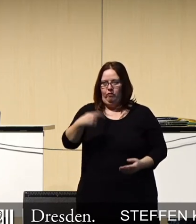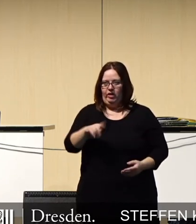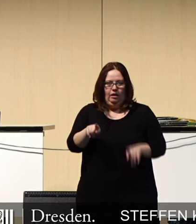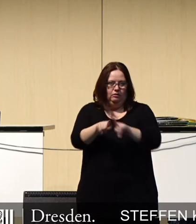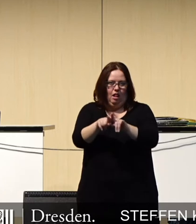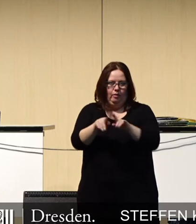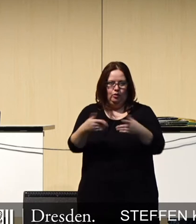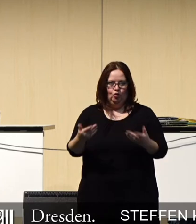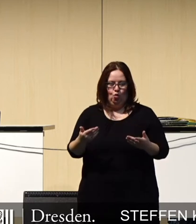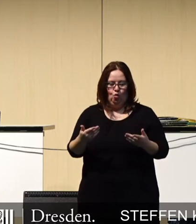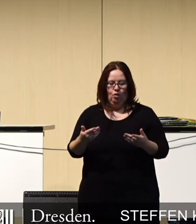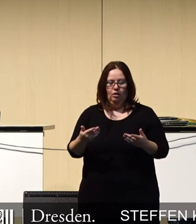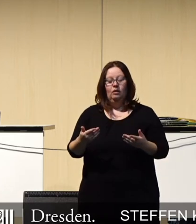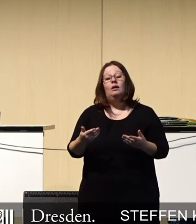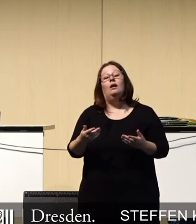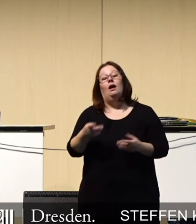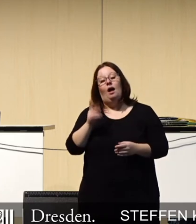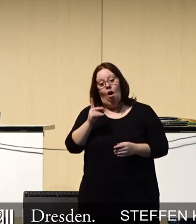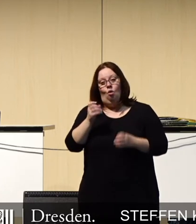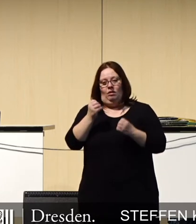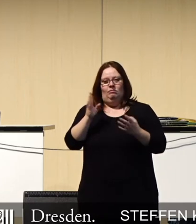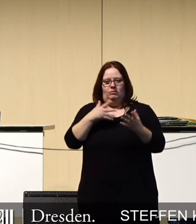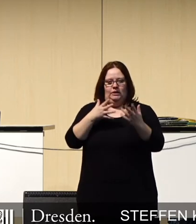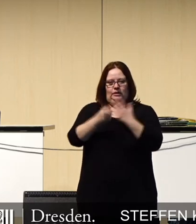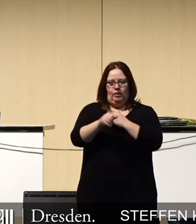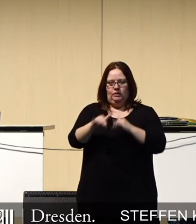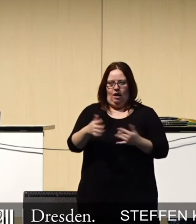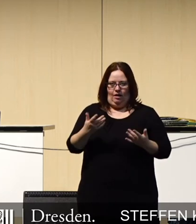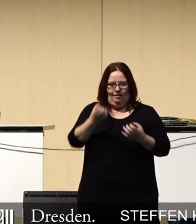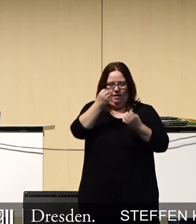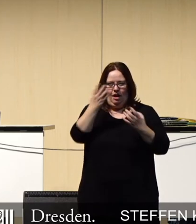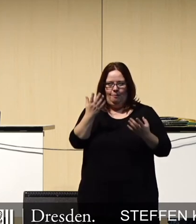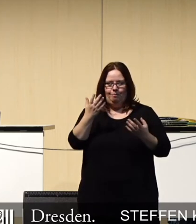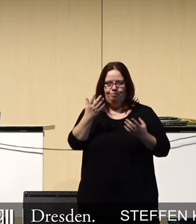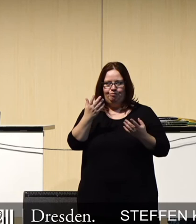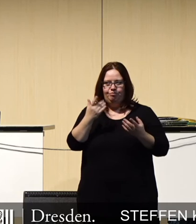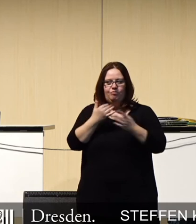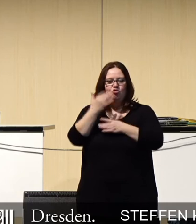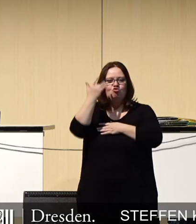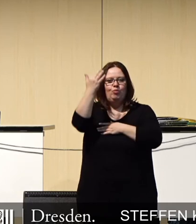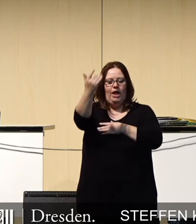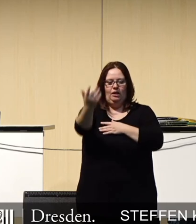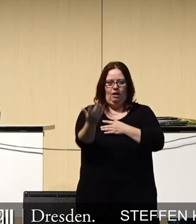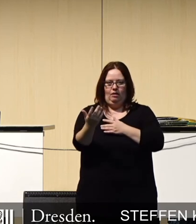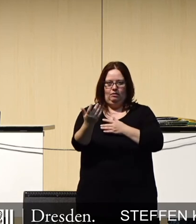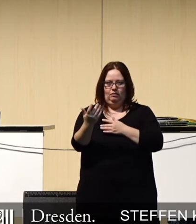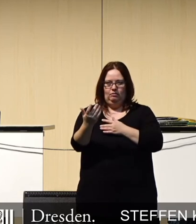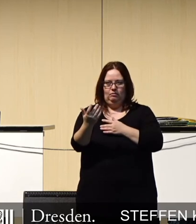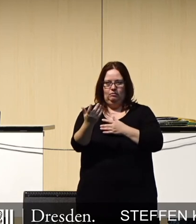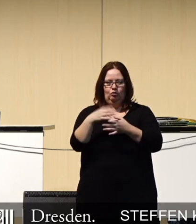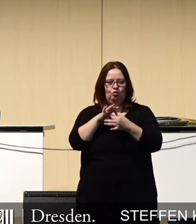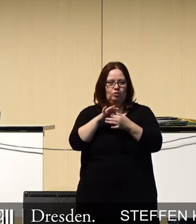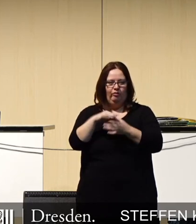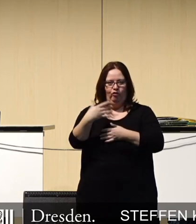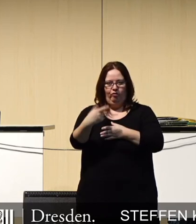gibt. Auf der anderen Seite, auch das wird transparent gemacht, gibt es zum späteren Zeitpunkt im Zusammenhang